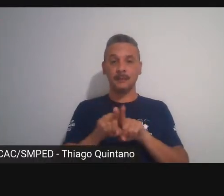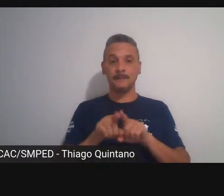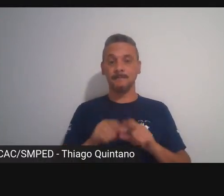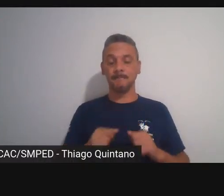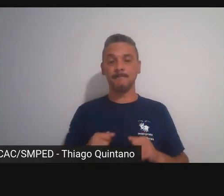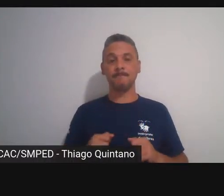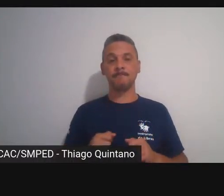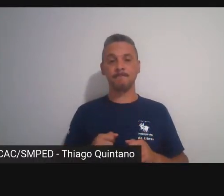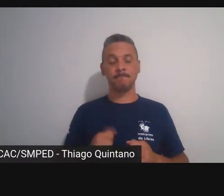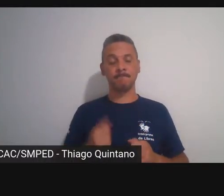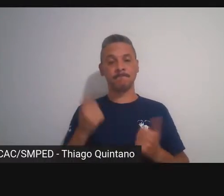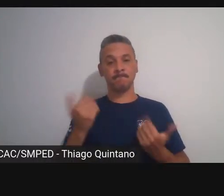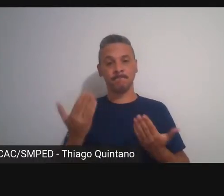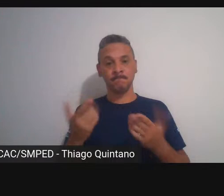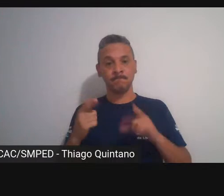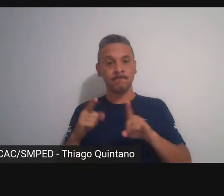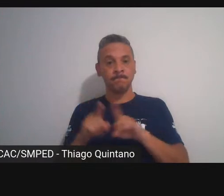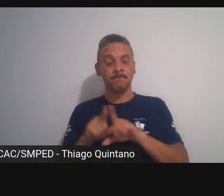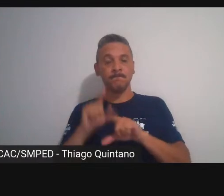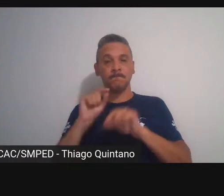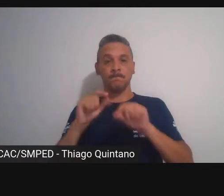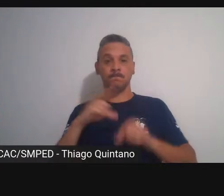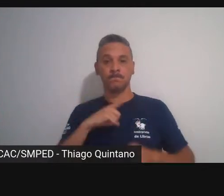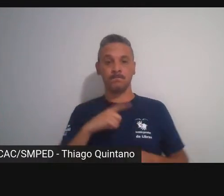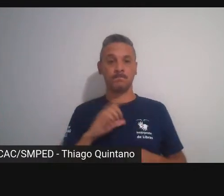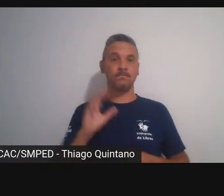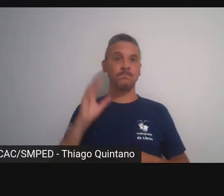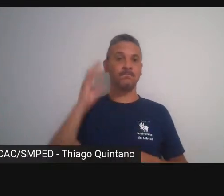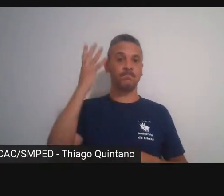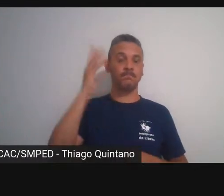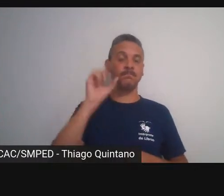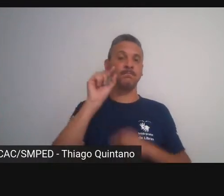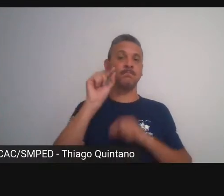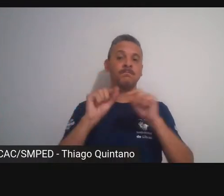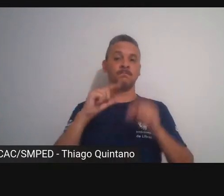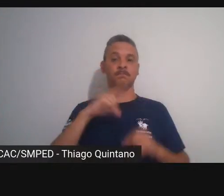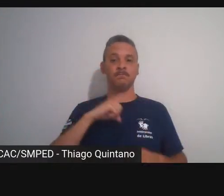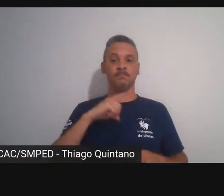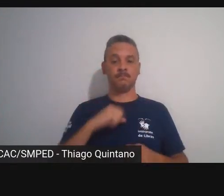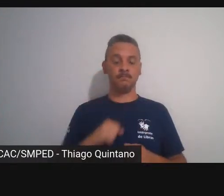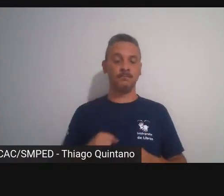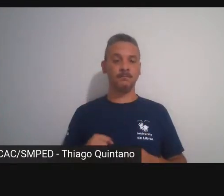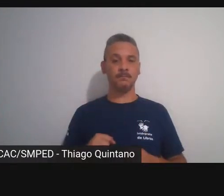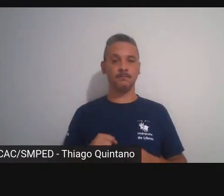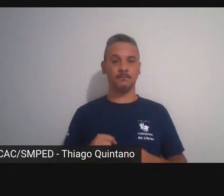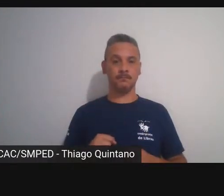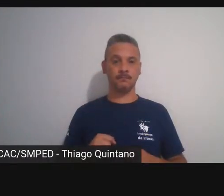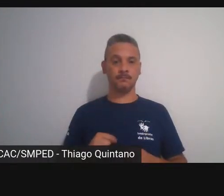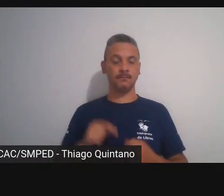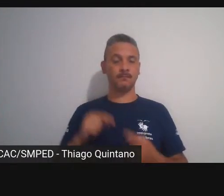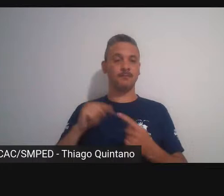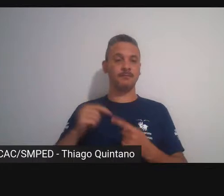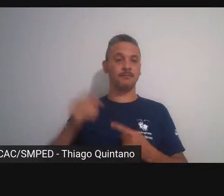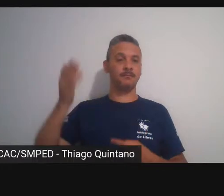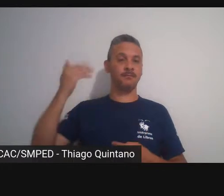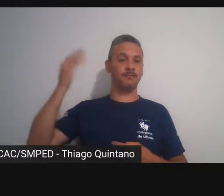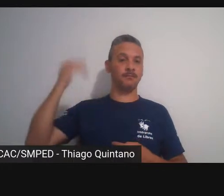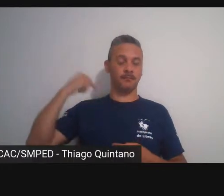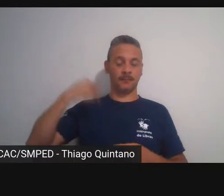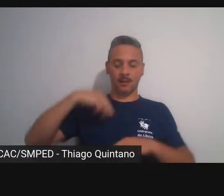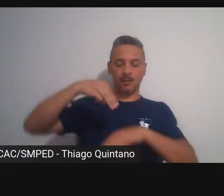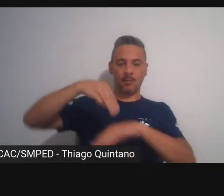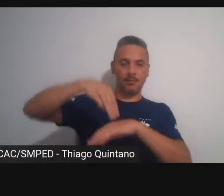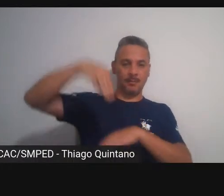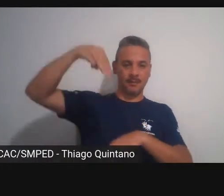e aí ocorre uma coisa que vem desde o meu mestrado